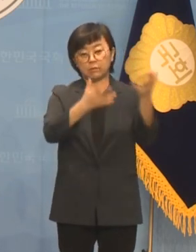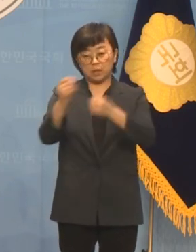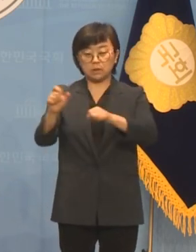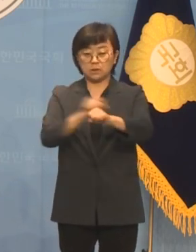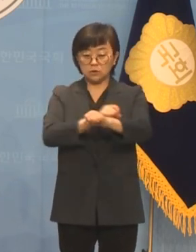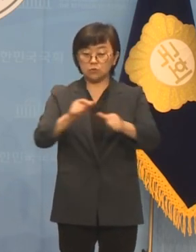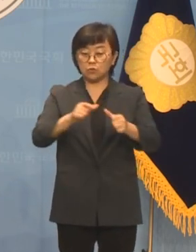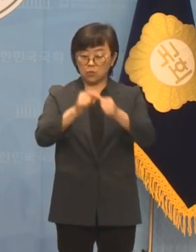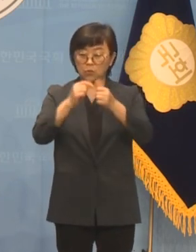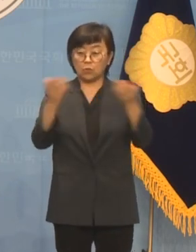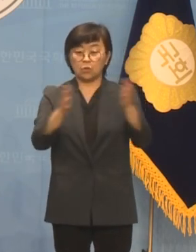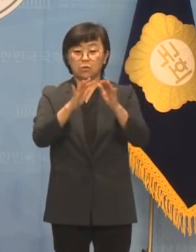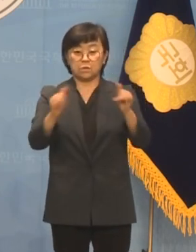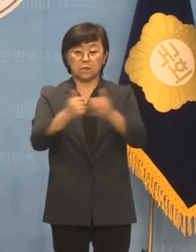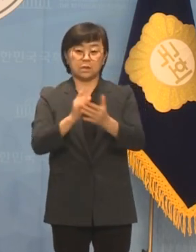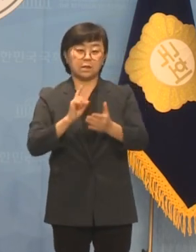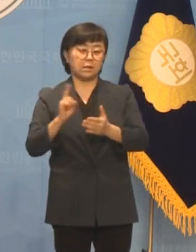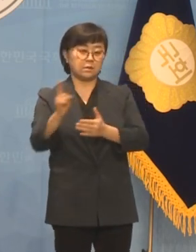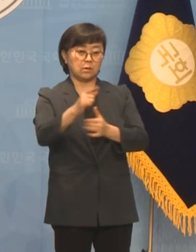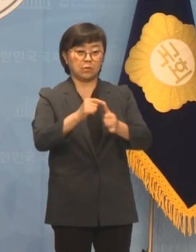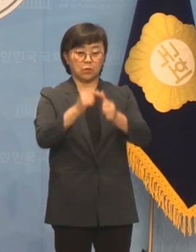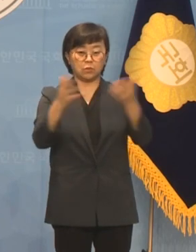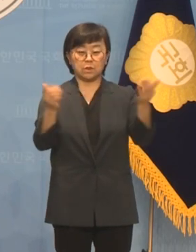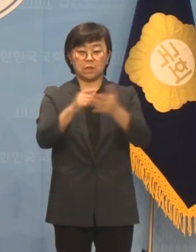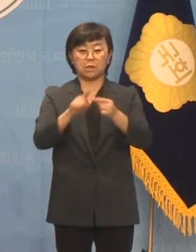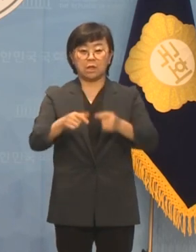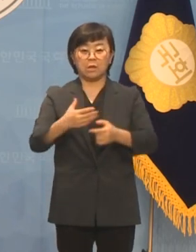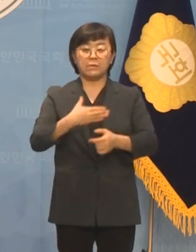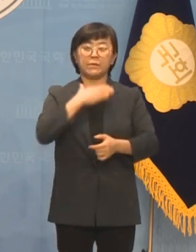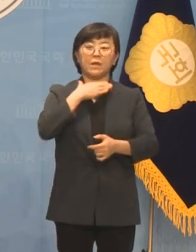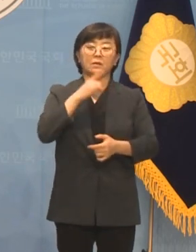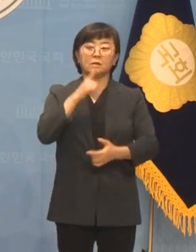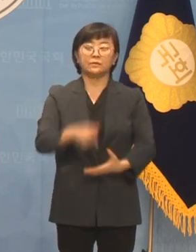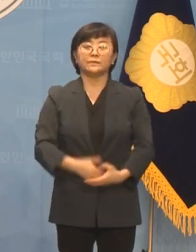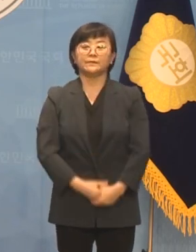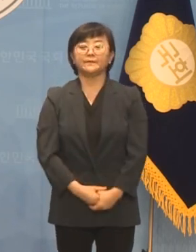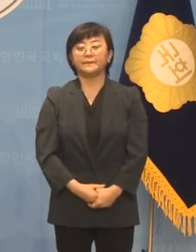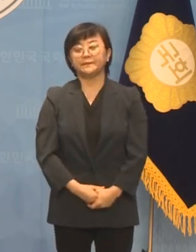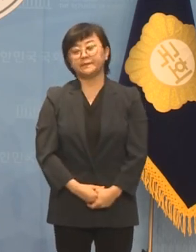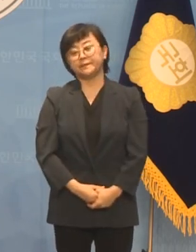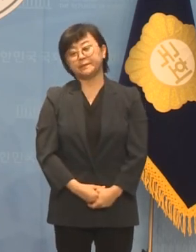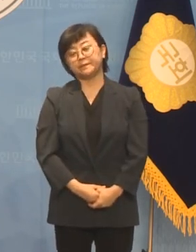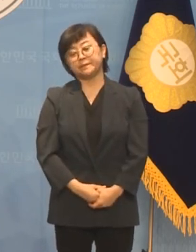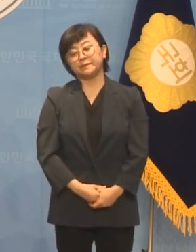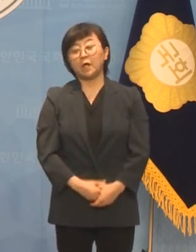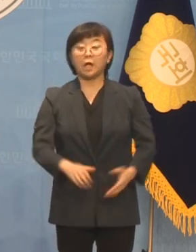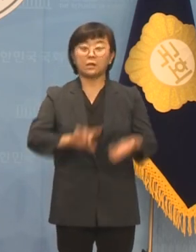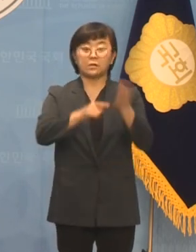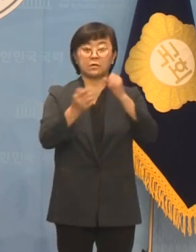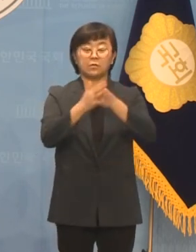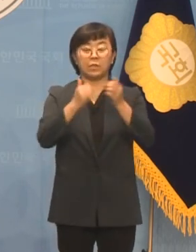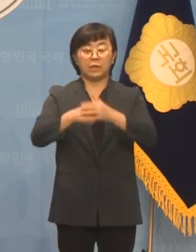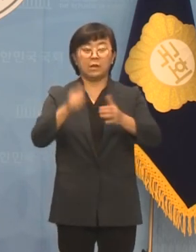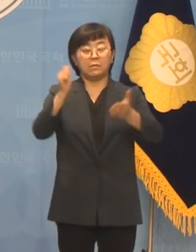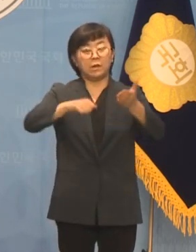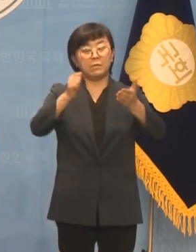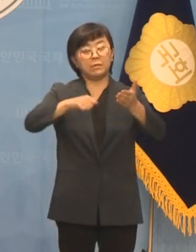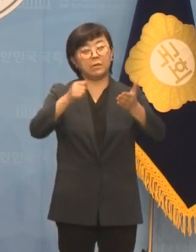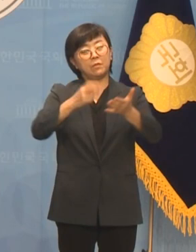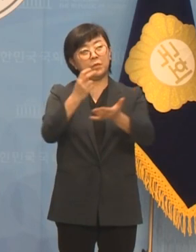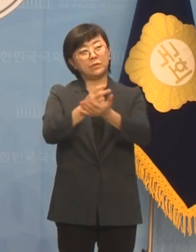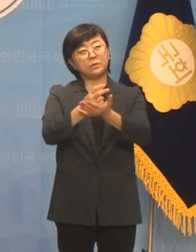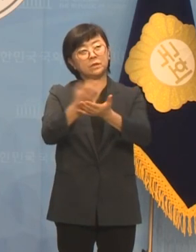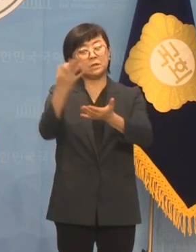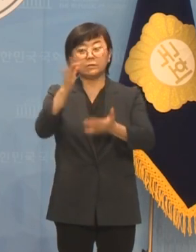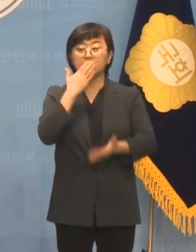특수고용직 노동자, 간접고용 노동자의 숨통을 트는 일입니다 원청의 책임, 판결로 법적